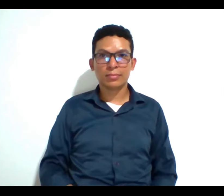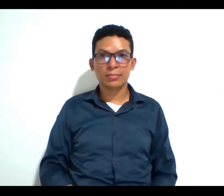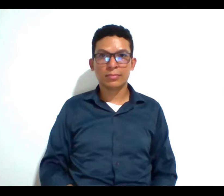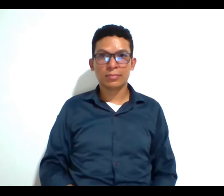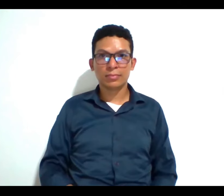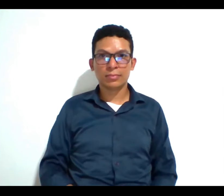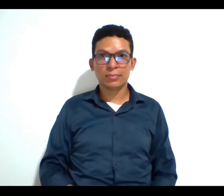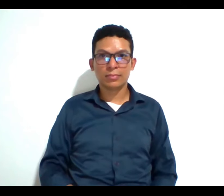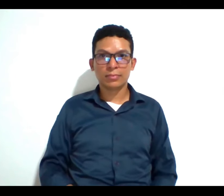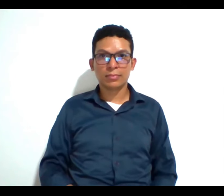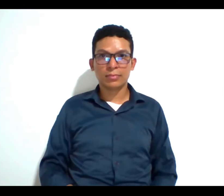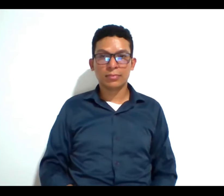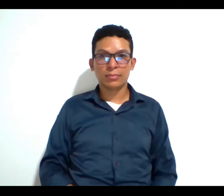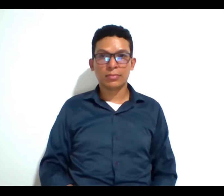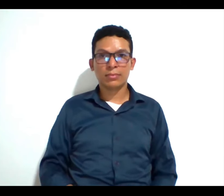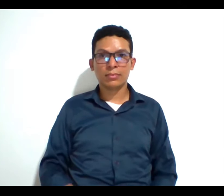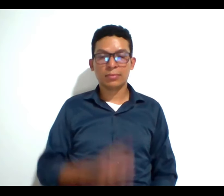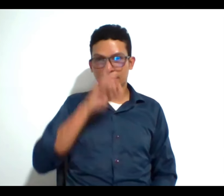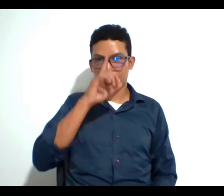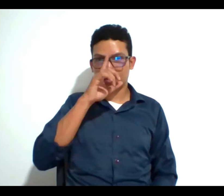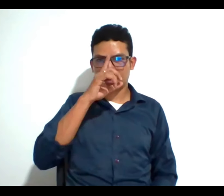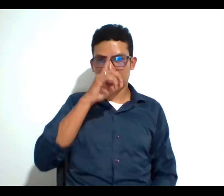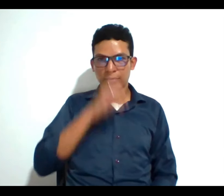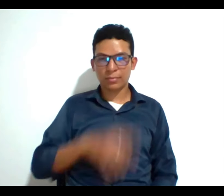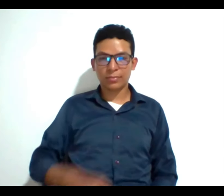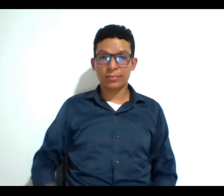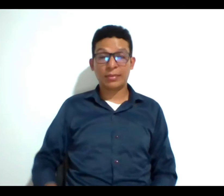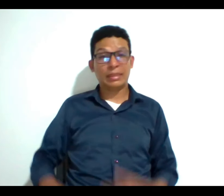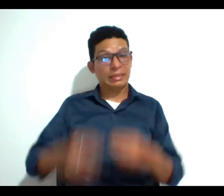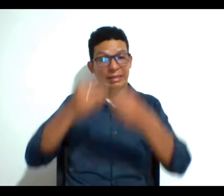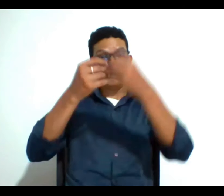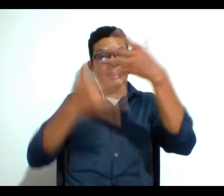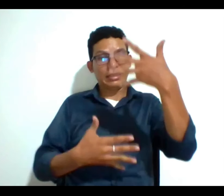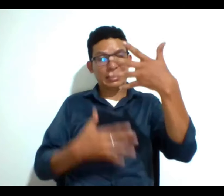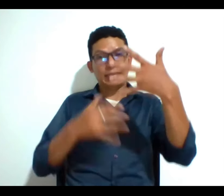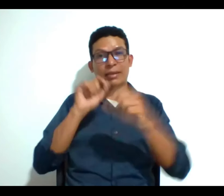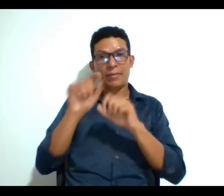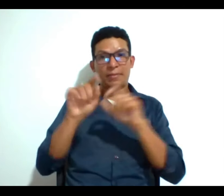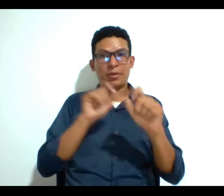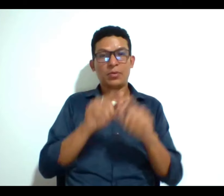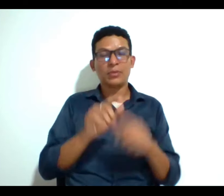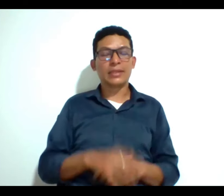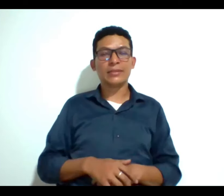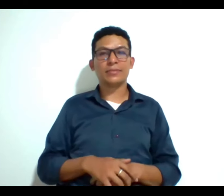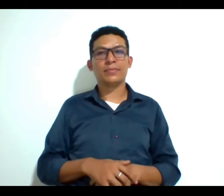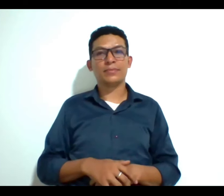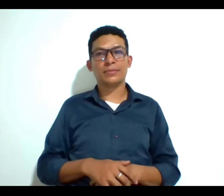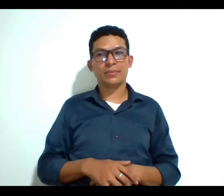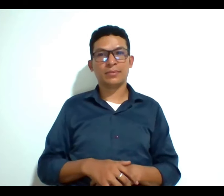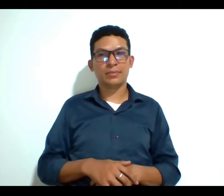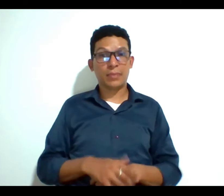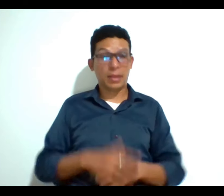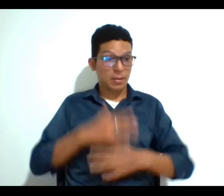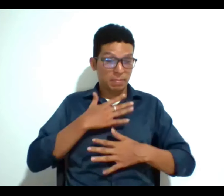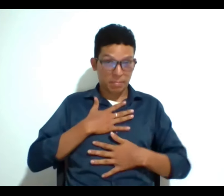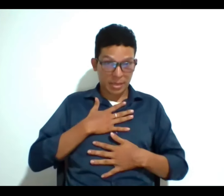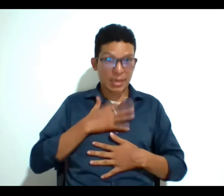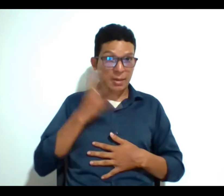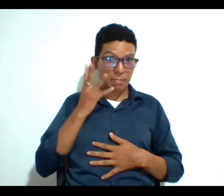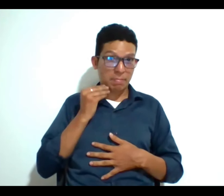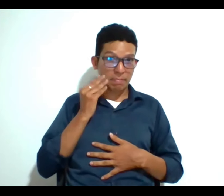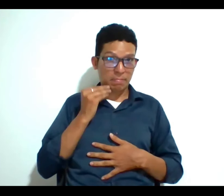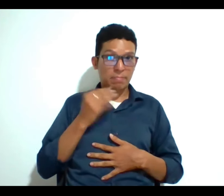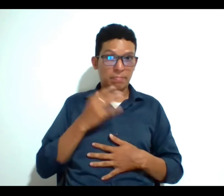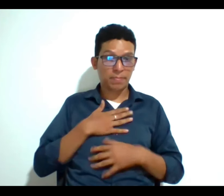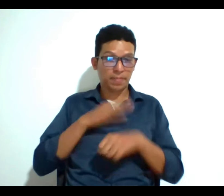bueno hubieron varias varias preguntas la experiencia con la que yo podría responder por lo que soy clínico